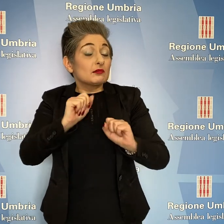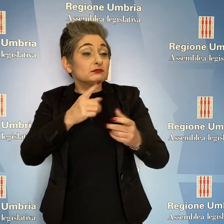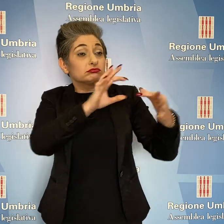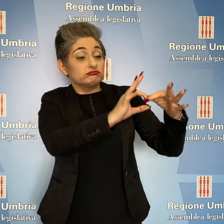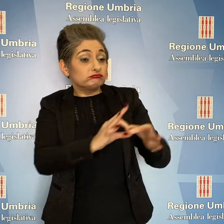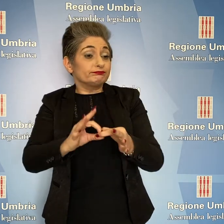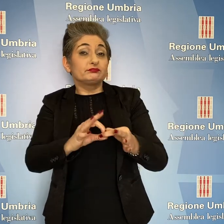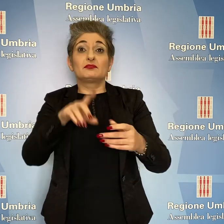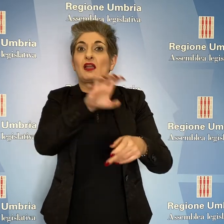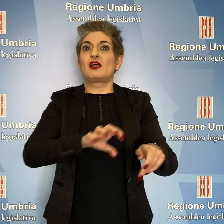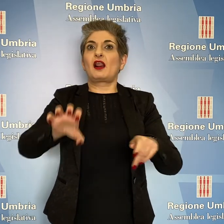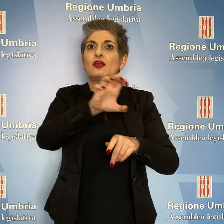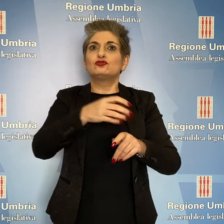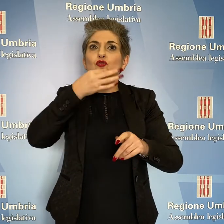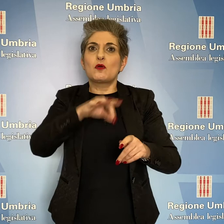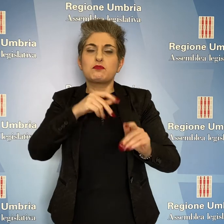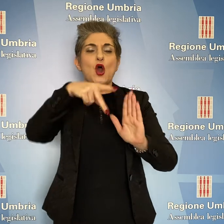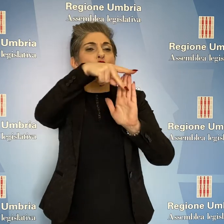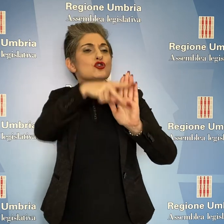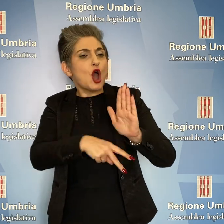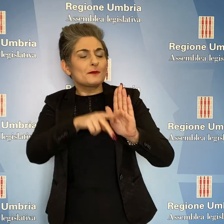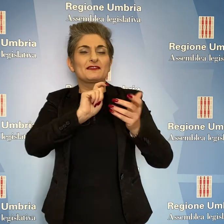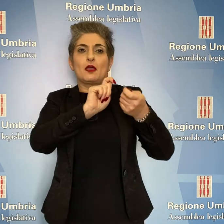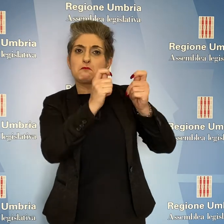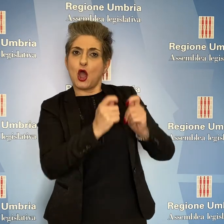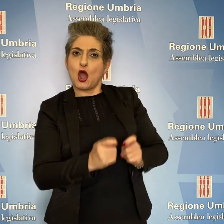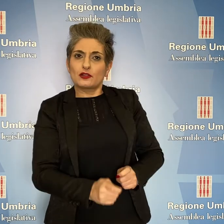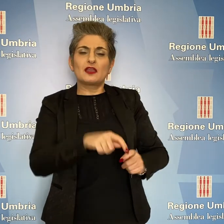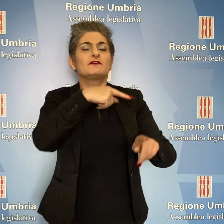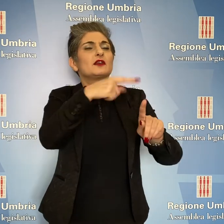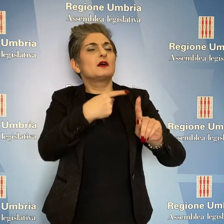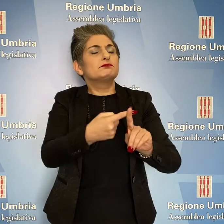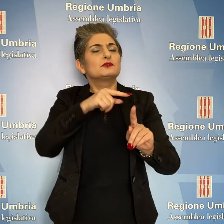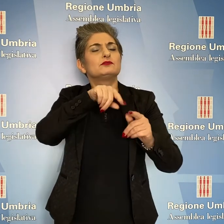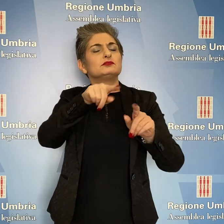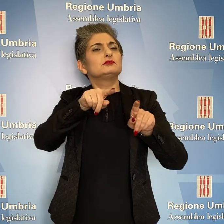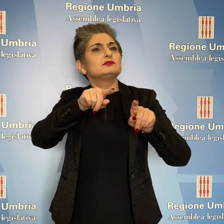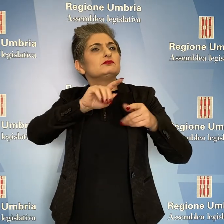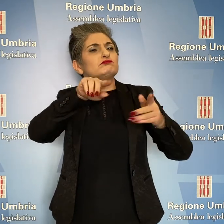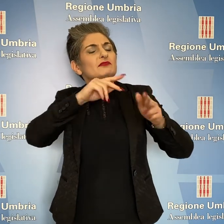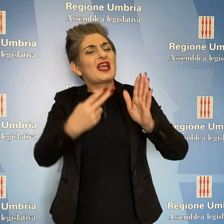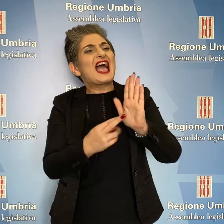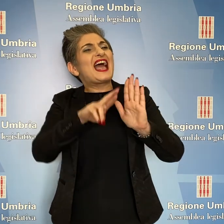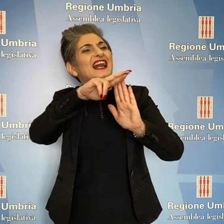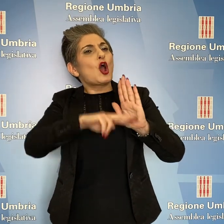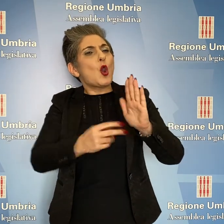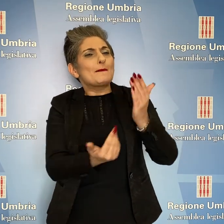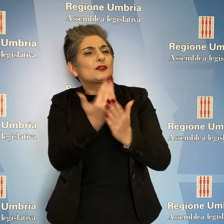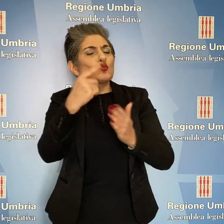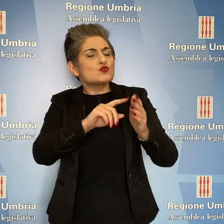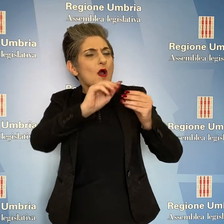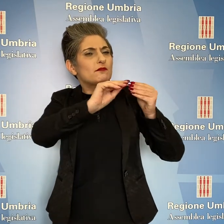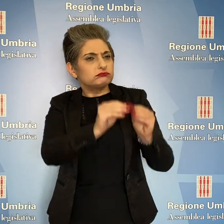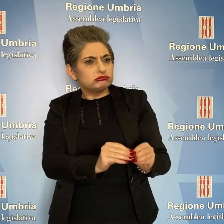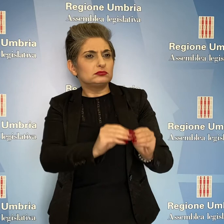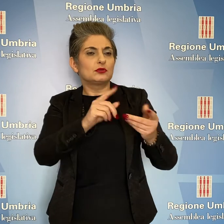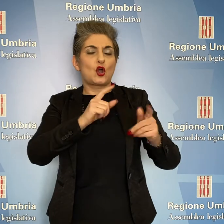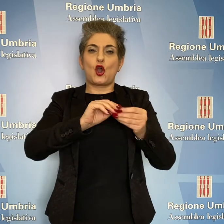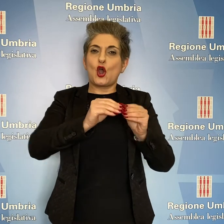in questo modo anche alle regioni di adeguare la propria normativa in materia e quindi poter definire un nuovo regolamento che disciplini le